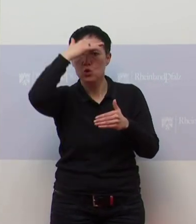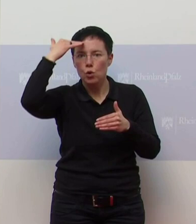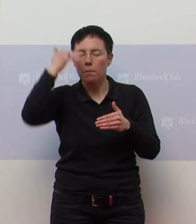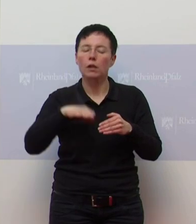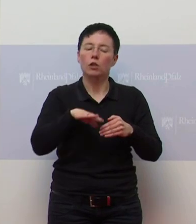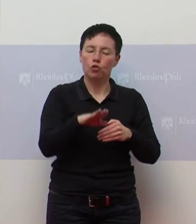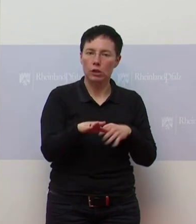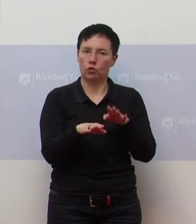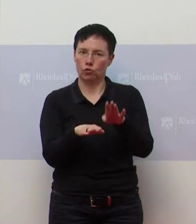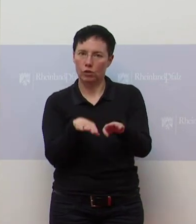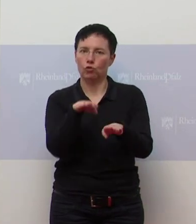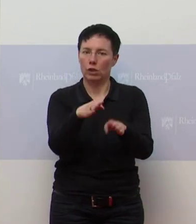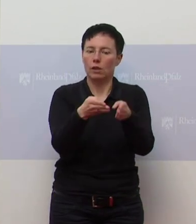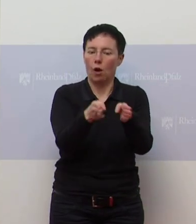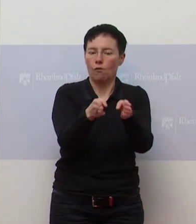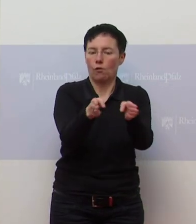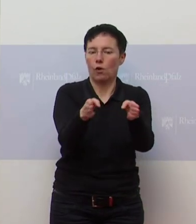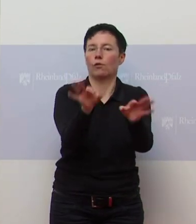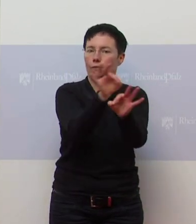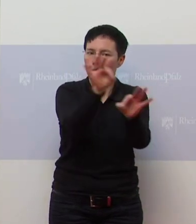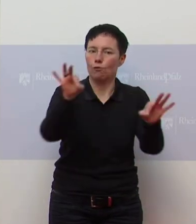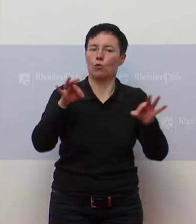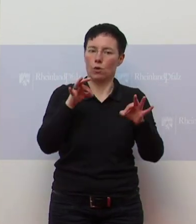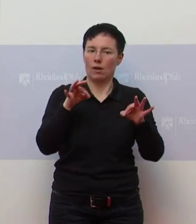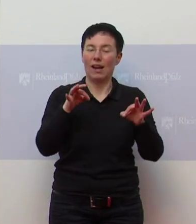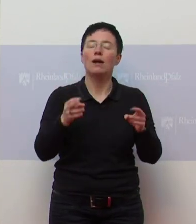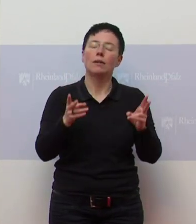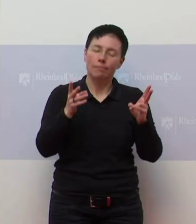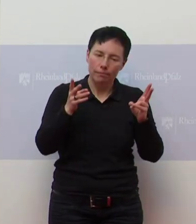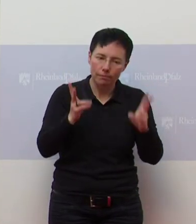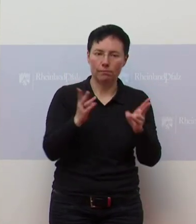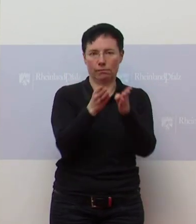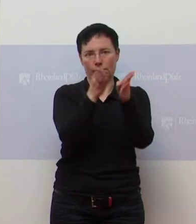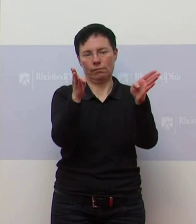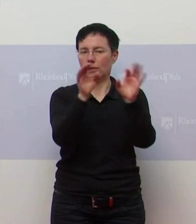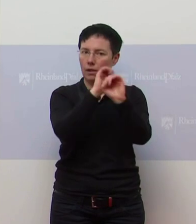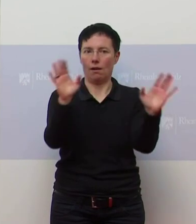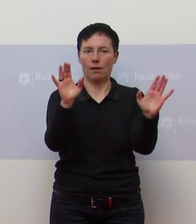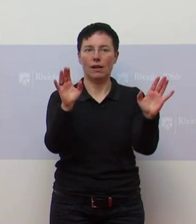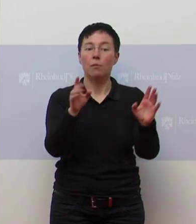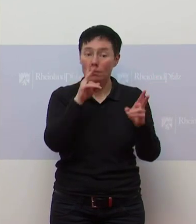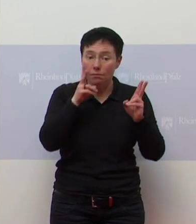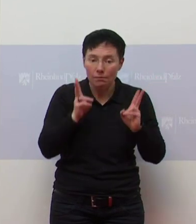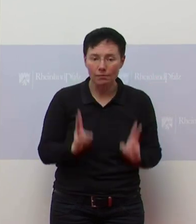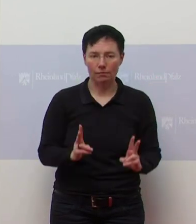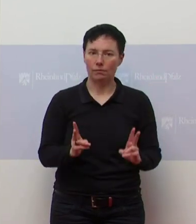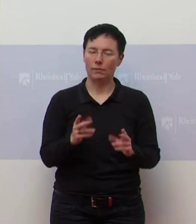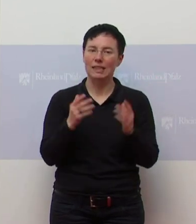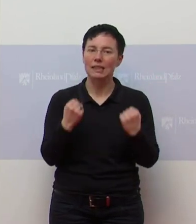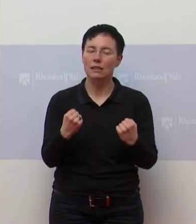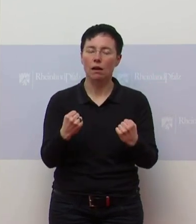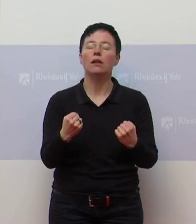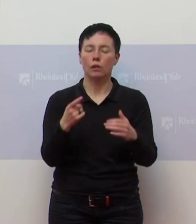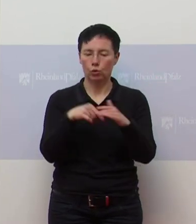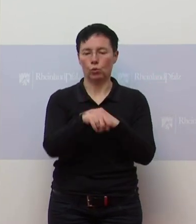und neue Perspektiven für uns alle zu entwickeln. Richtig safe sind wir dann, wenn wir die Leute geimpft haben. Das muss man ganz ehrlicherweise auch